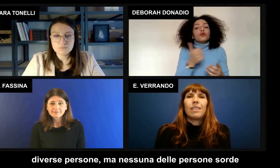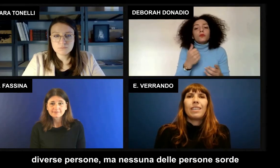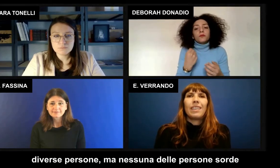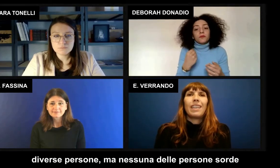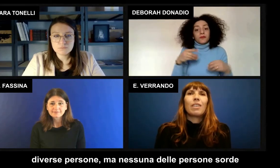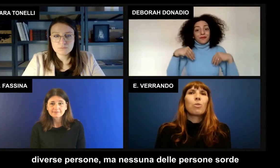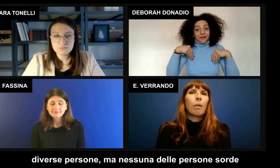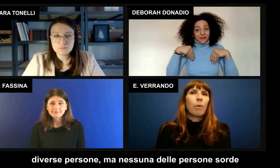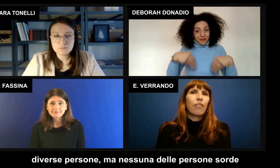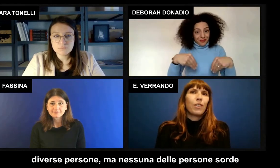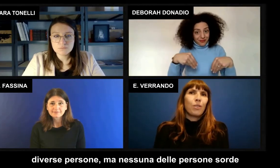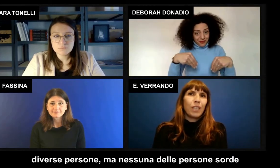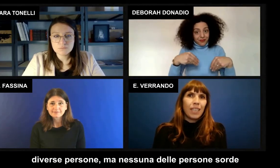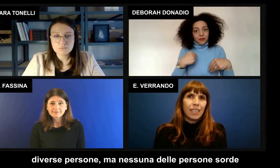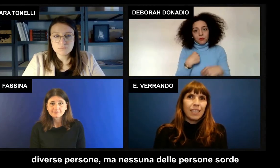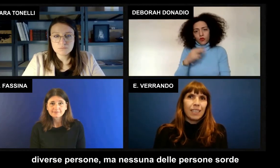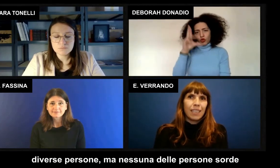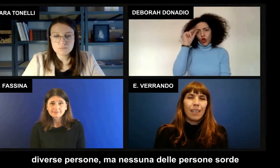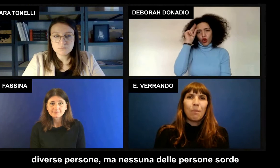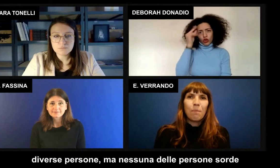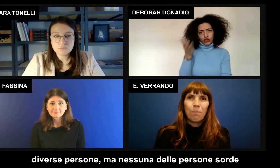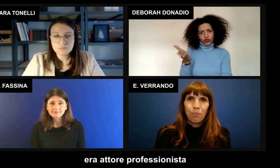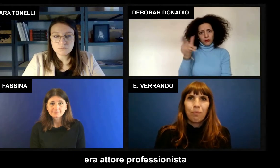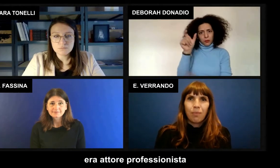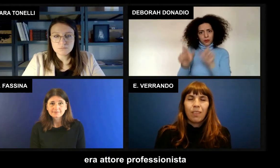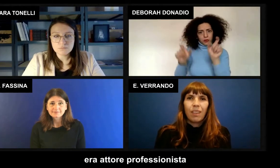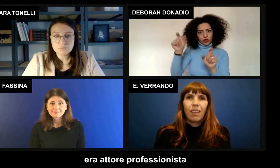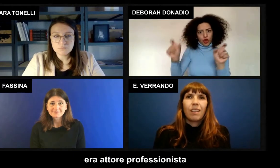attore professionista.